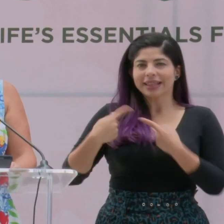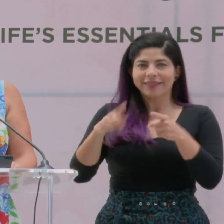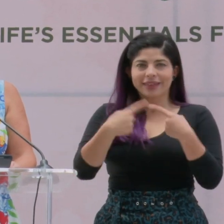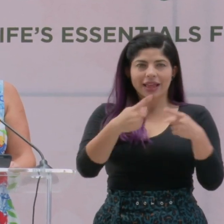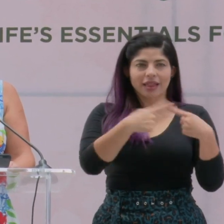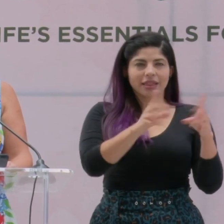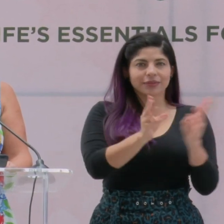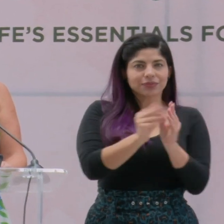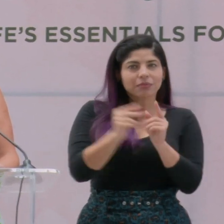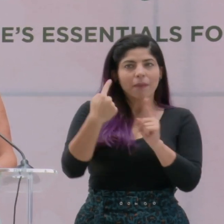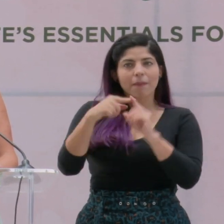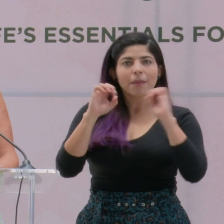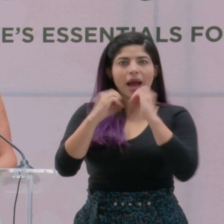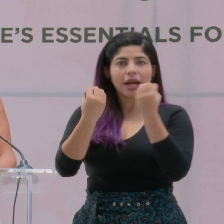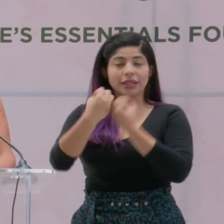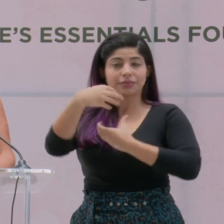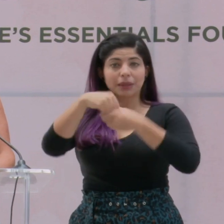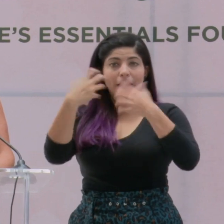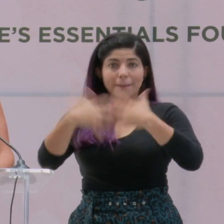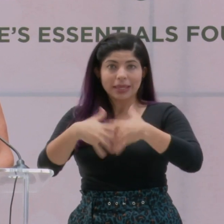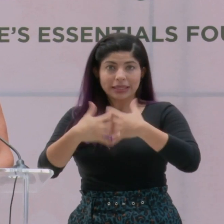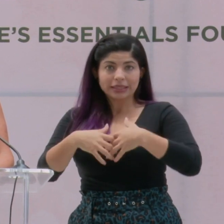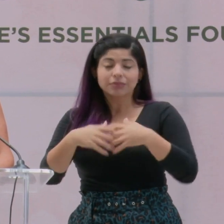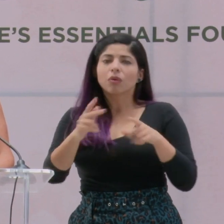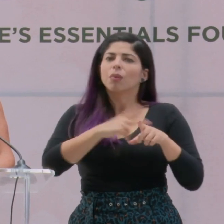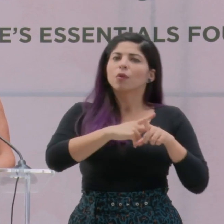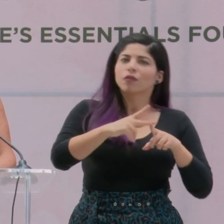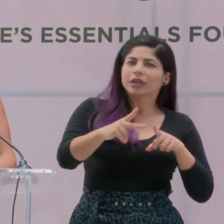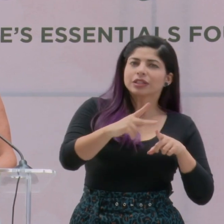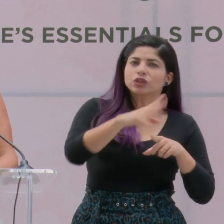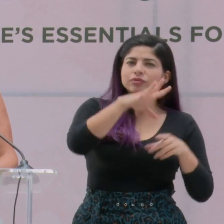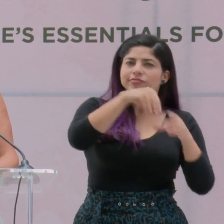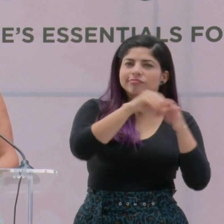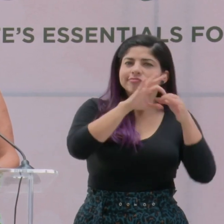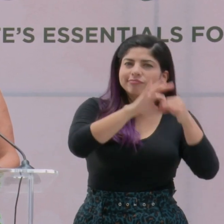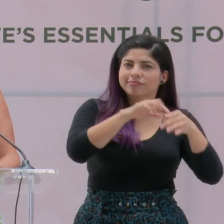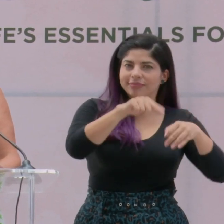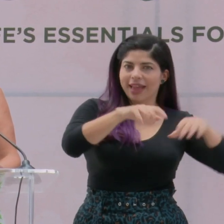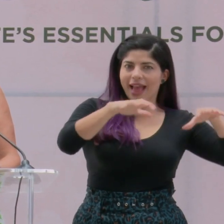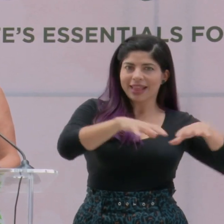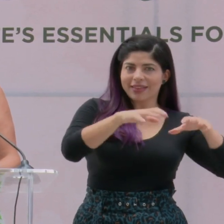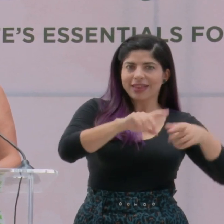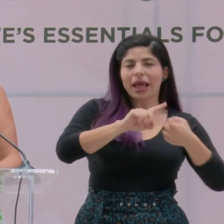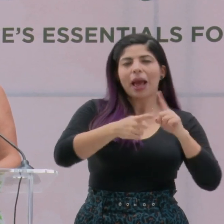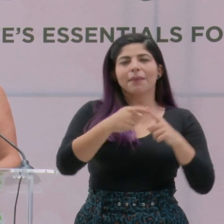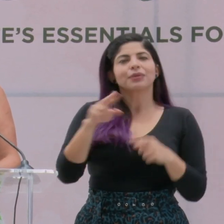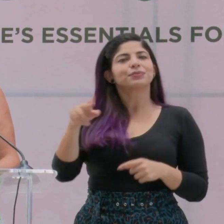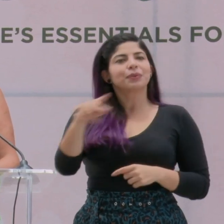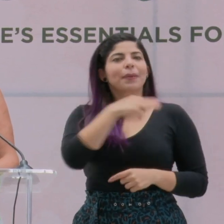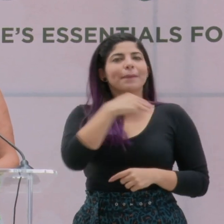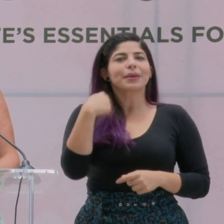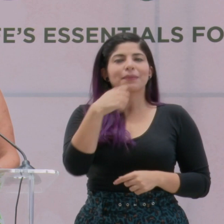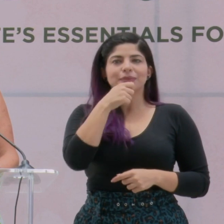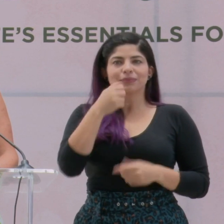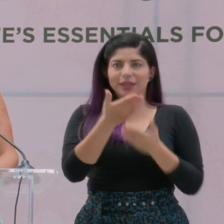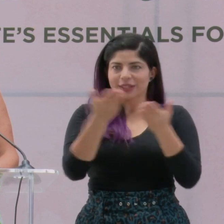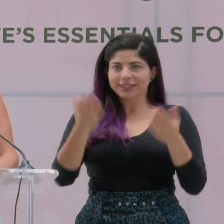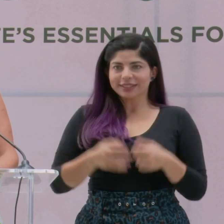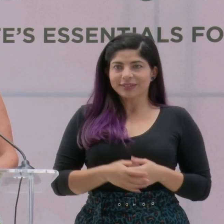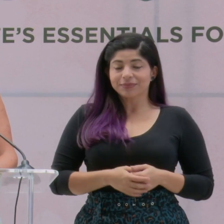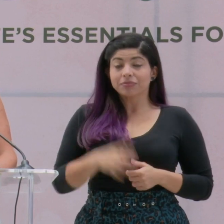cámaras y organizaciones del sector empresarios, profesionales vinculados a la actividad, amigos, colegas, miembros de la prensa.